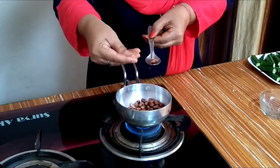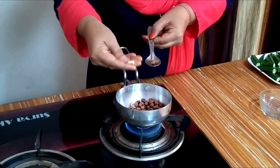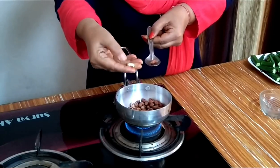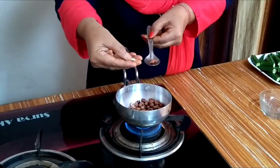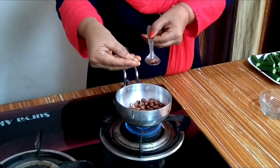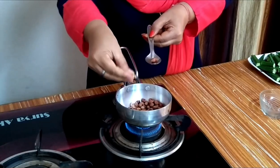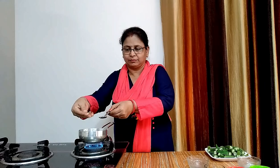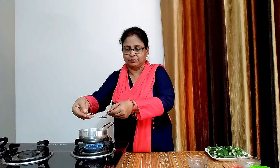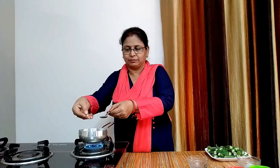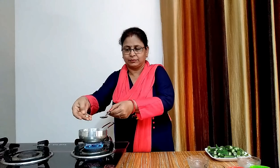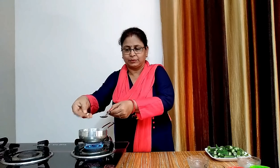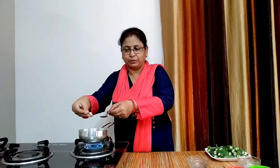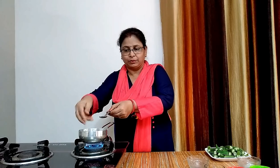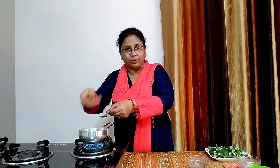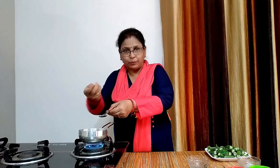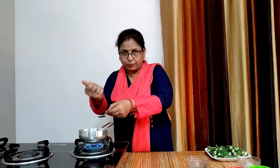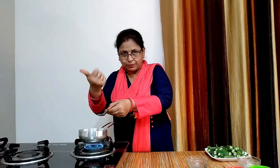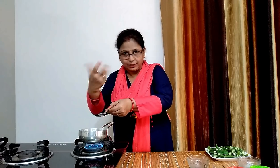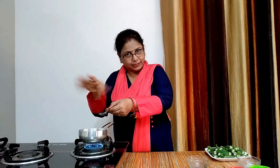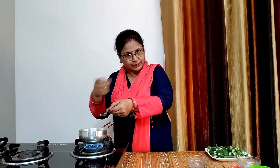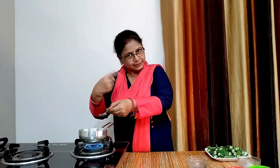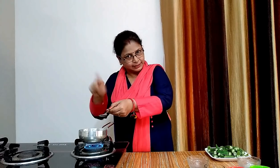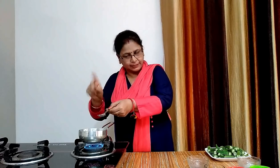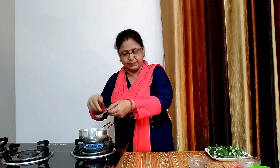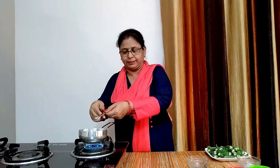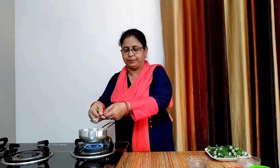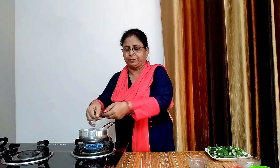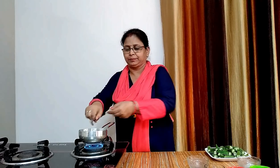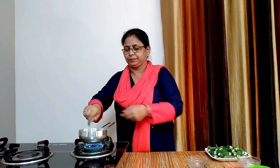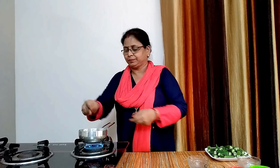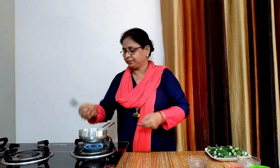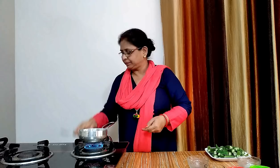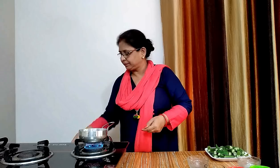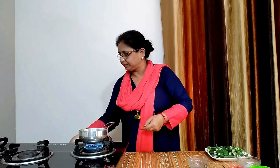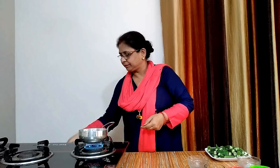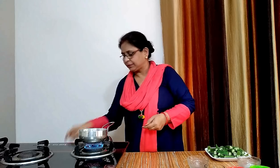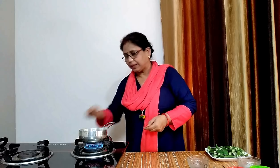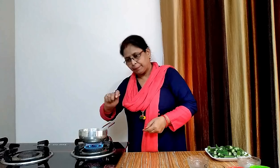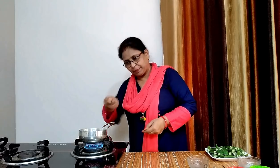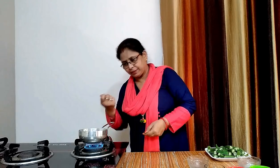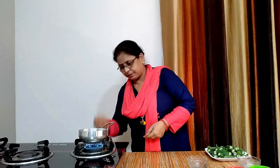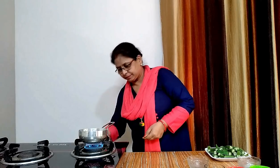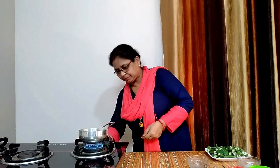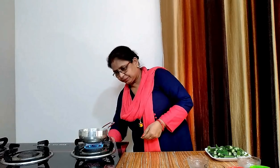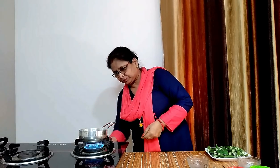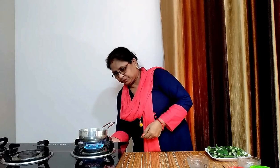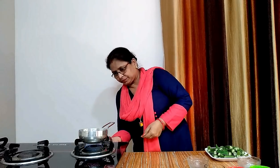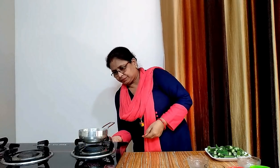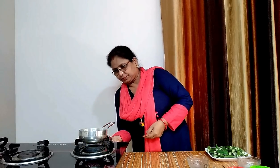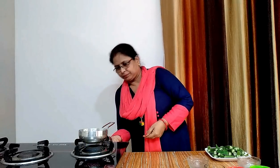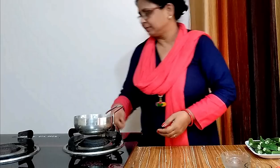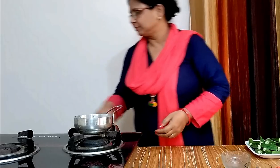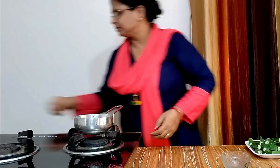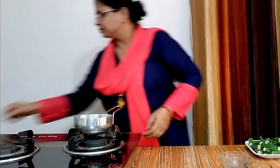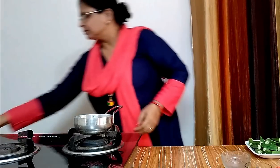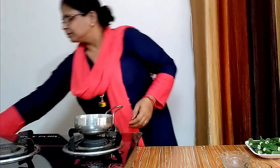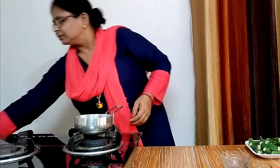देखिए मुवफली का चिलका उतरने लगा है इसका मतलब है तयार है अब कैस बंद कर देंगे और इसे एक लेक में निकाल लेंगे